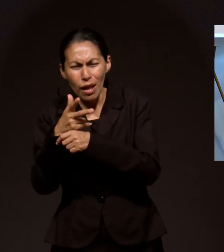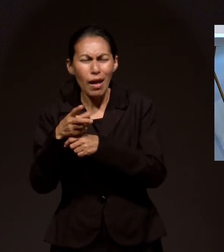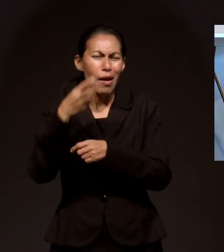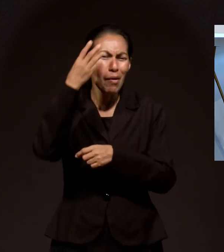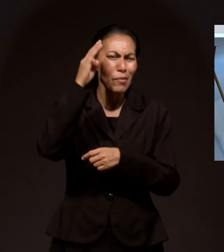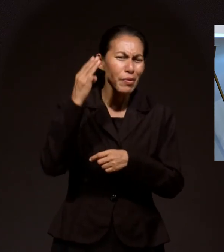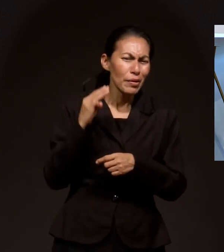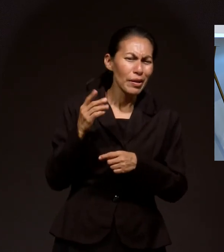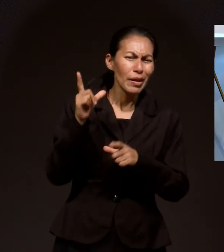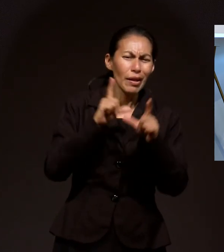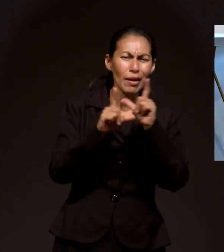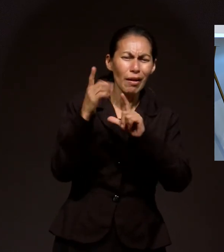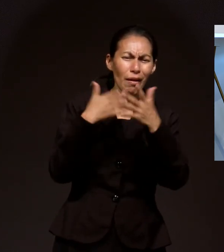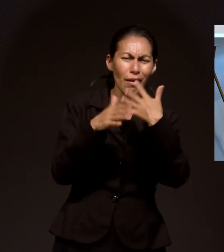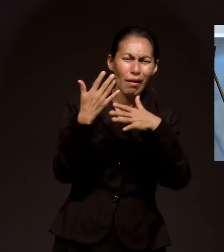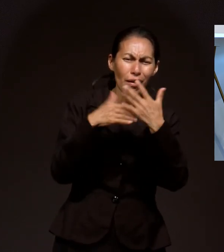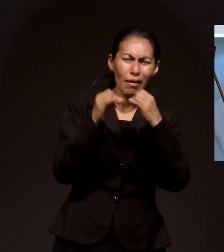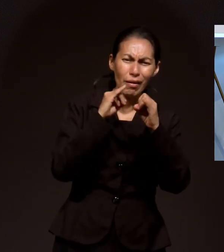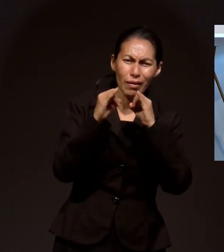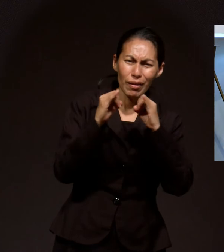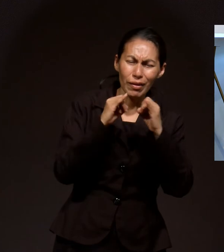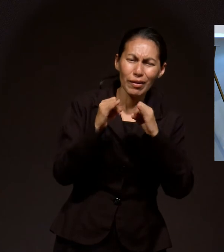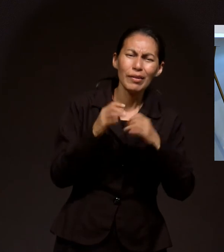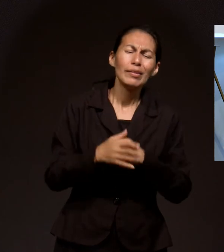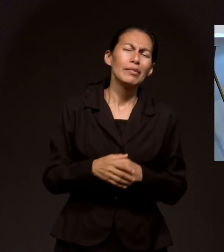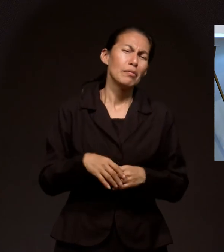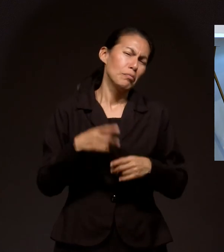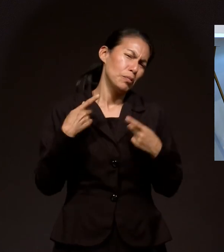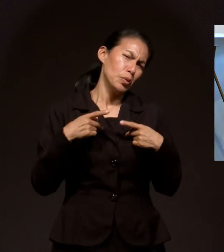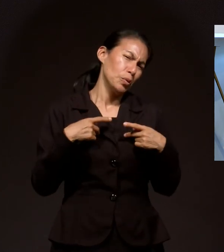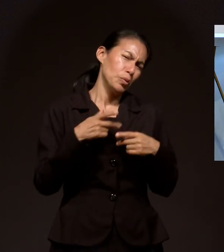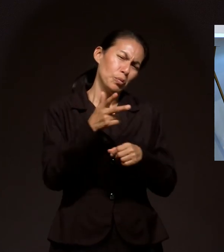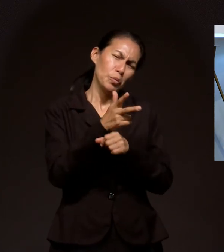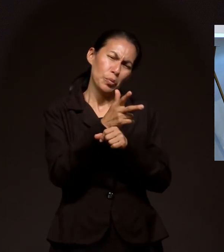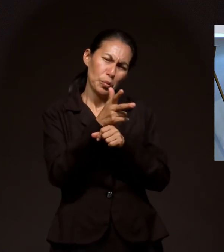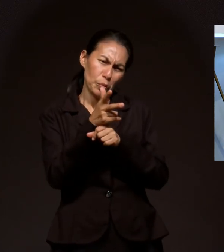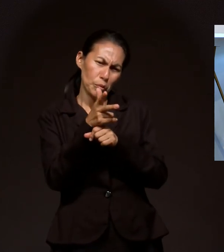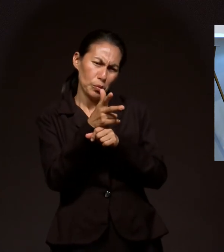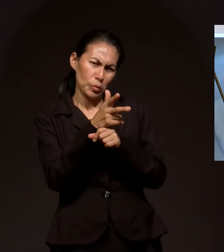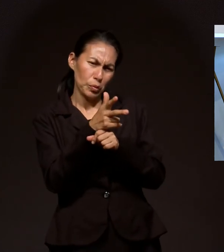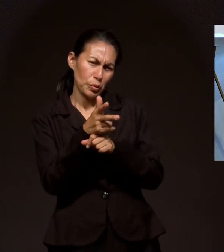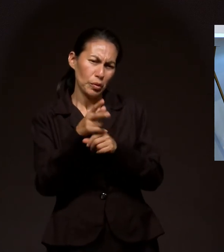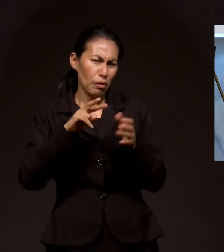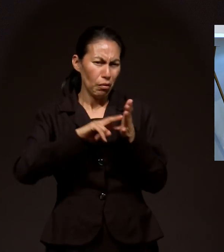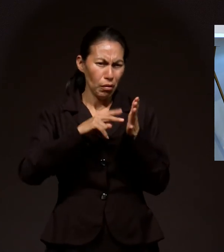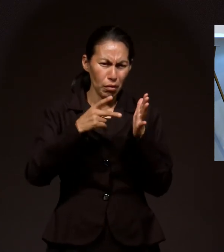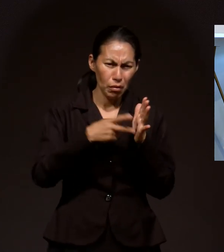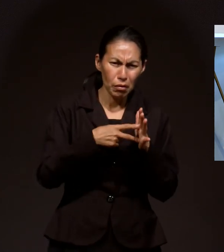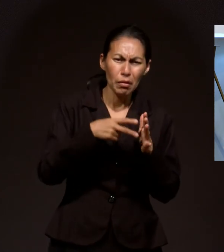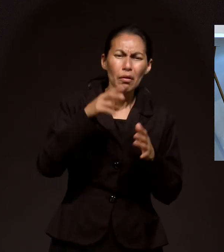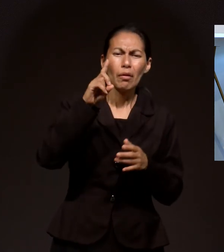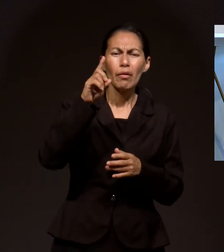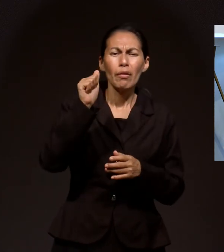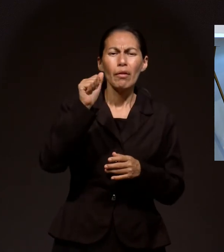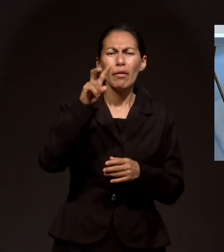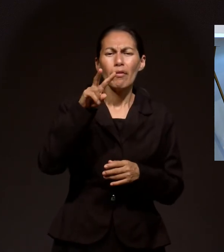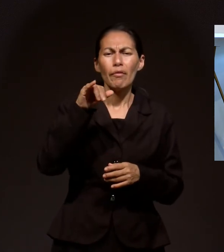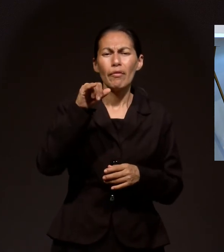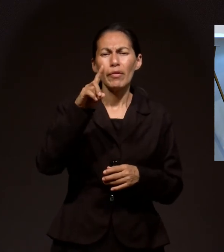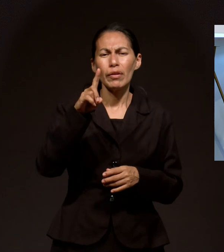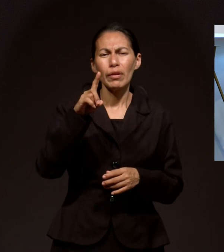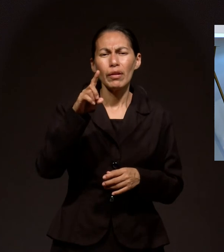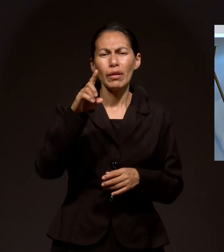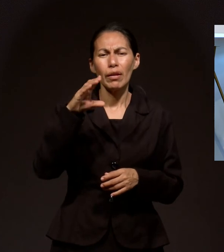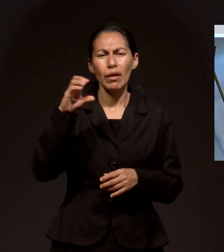está haciendo La traducción Al lenguaje De señas Y a los productores Y al ingeniero